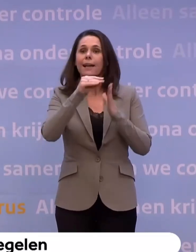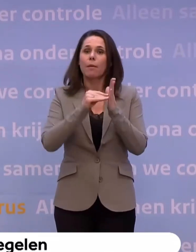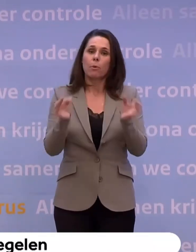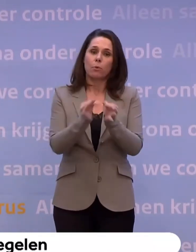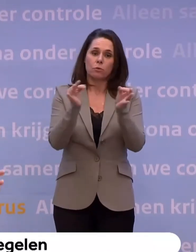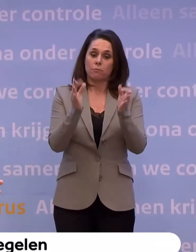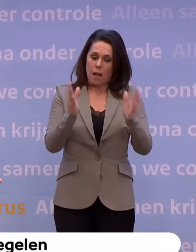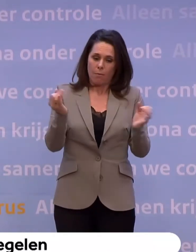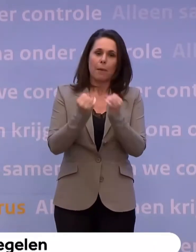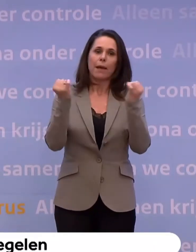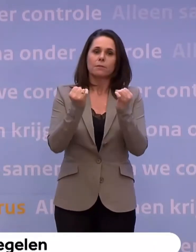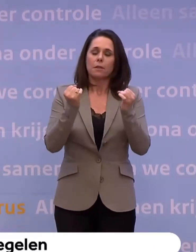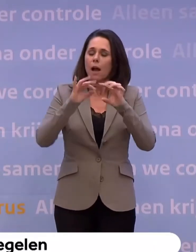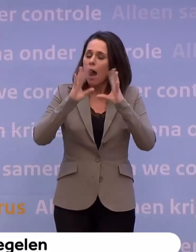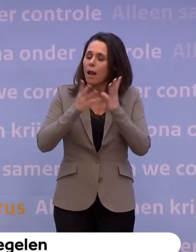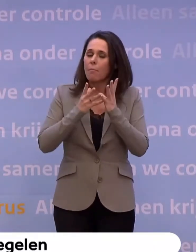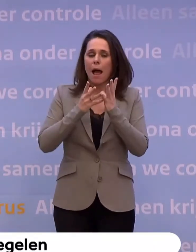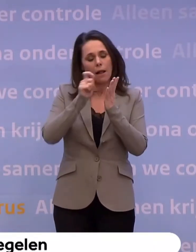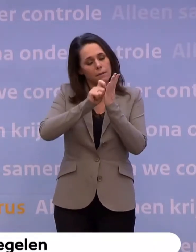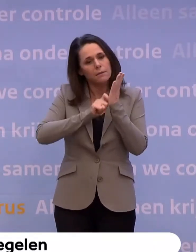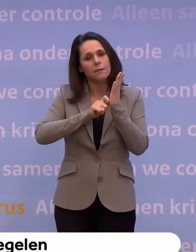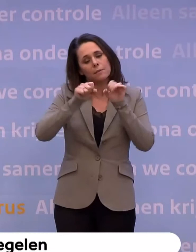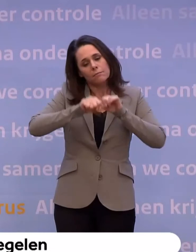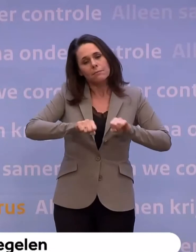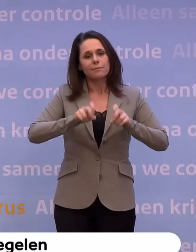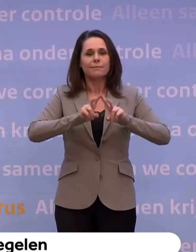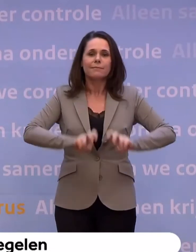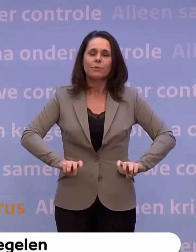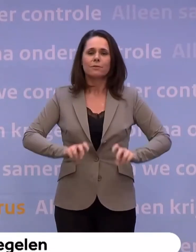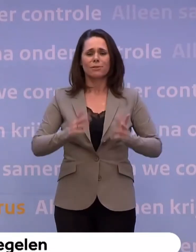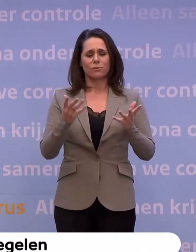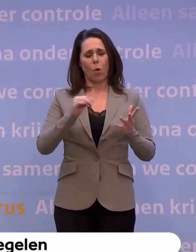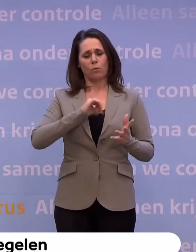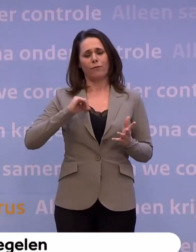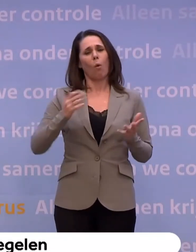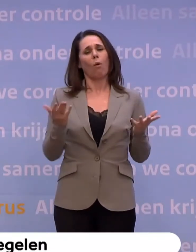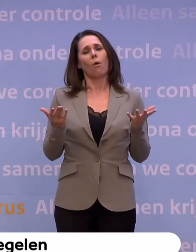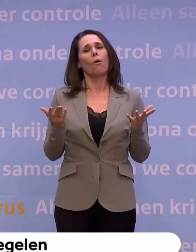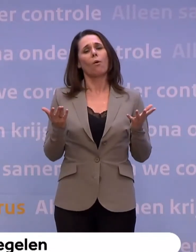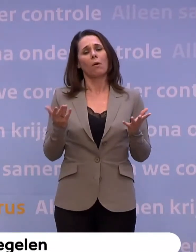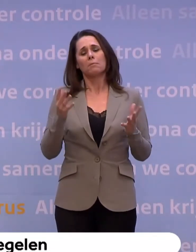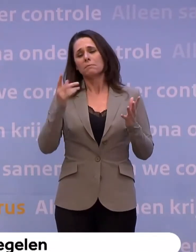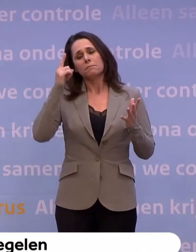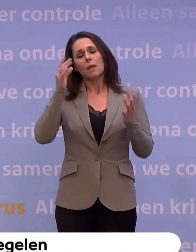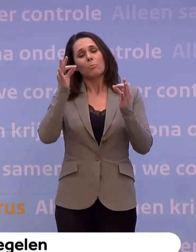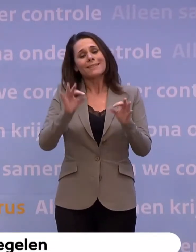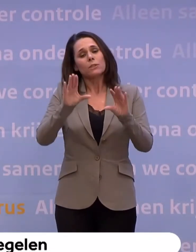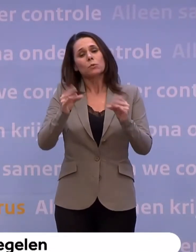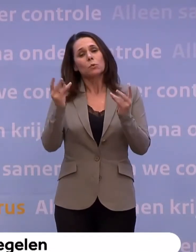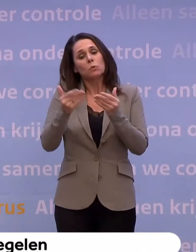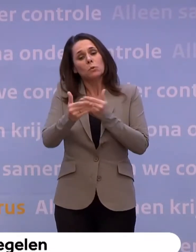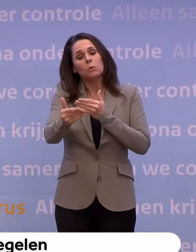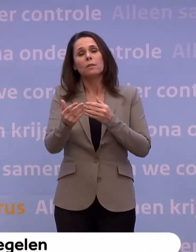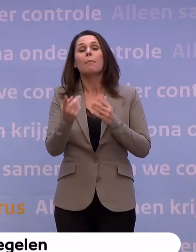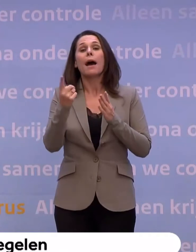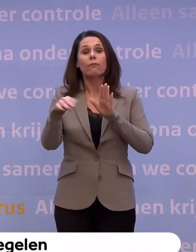bezig zijn, dat gaan we allemaal in kaart brengen. Dus dat is allemaal nog early days. Het is nog vroegdag hoe we dat precies gaan doen. Randvoorwaarde is